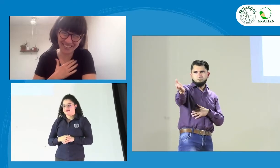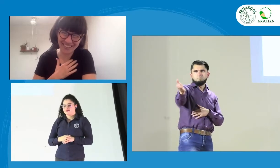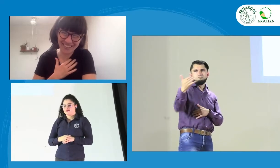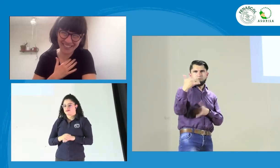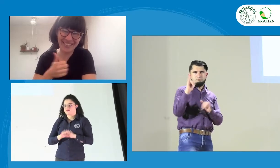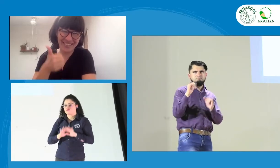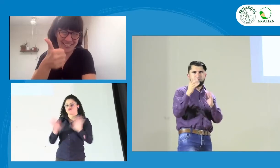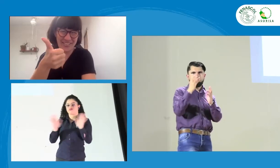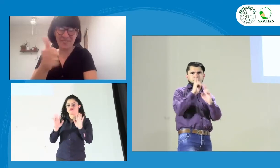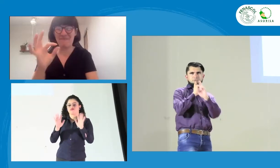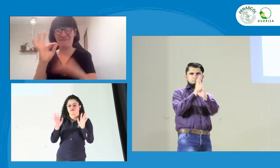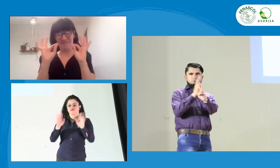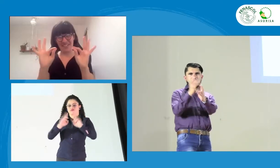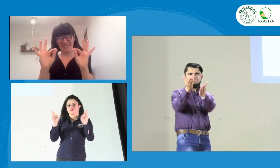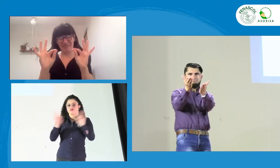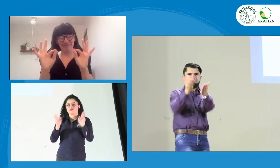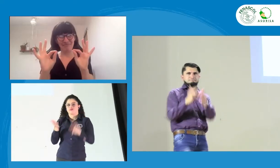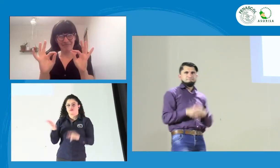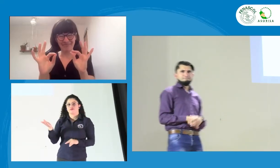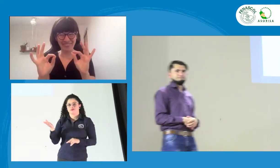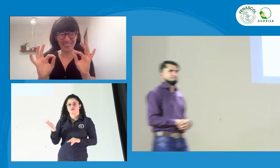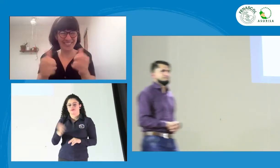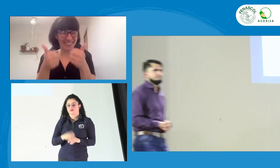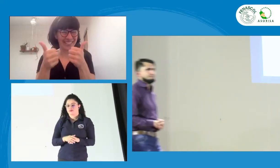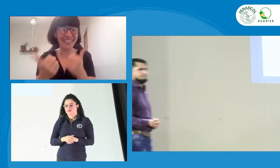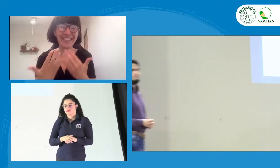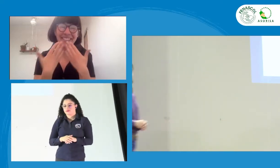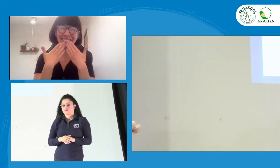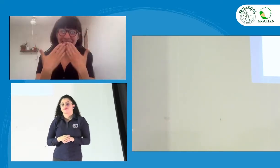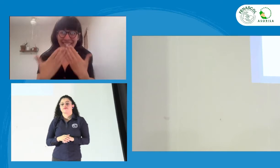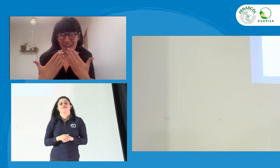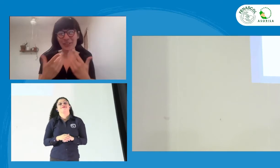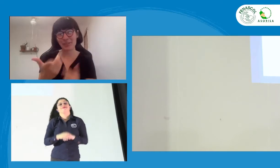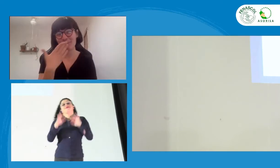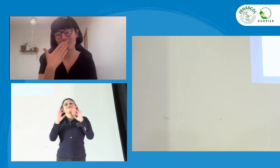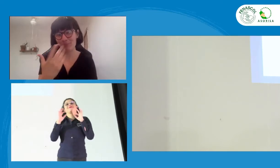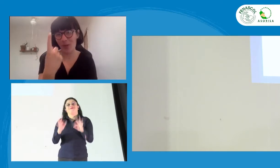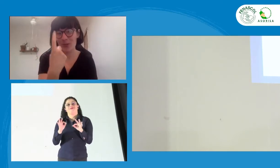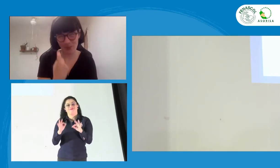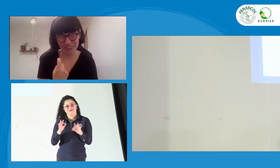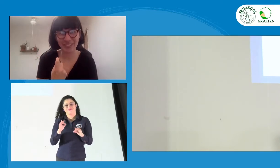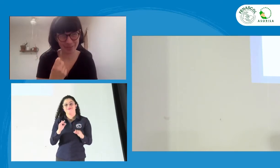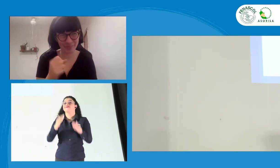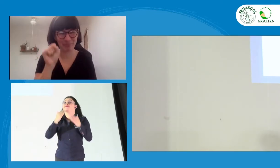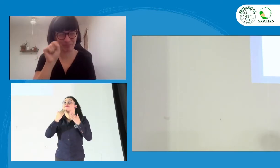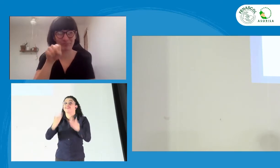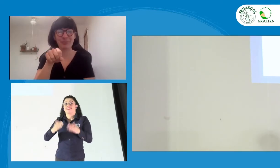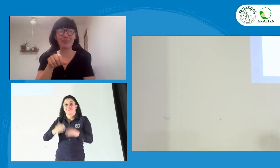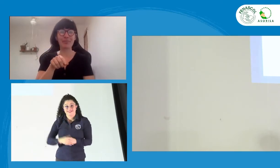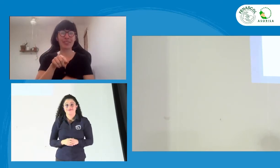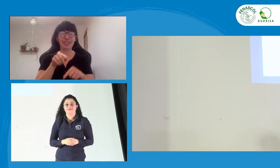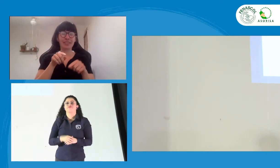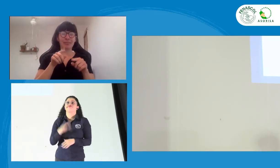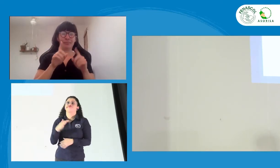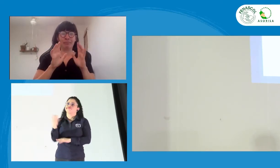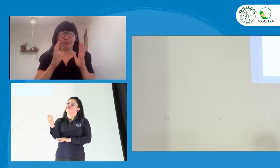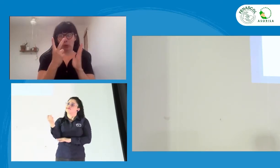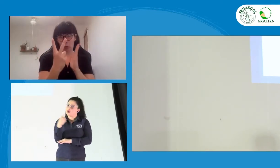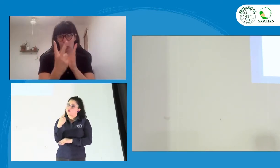Omar dice, sí, ya ha ubicado su lugar. Ok, muy bien. Muchas gracias. Gracias por tu pregunta